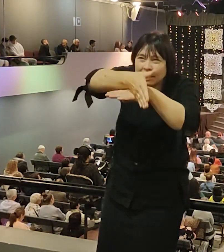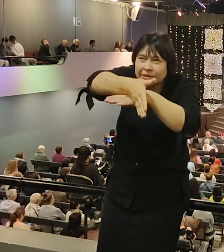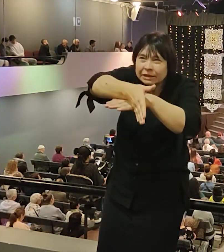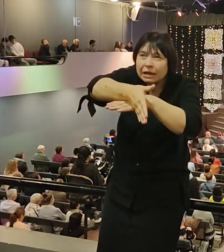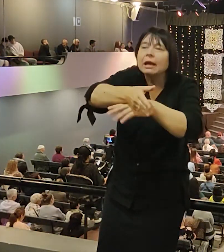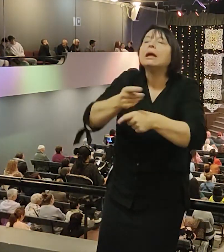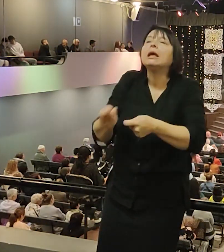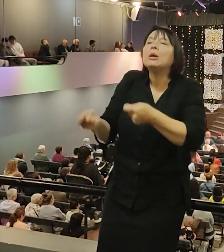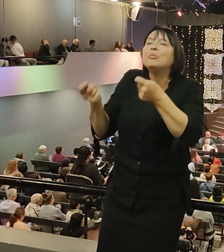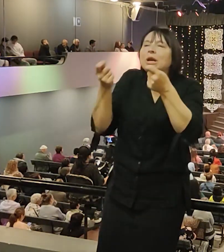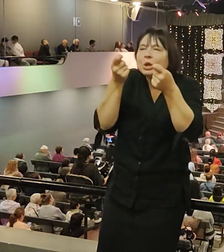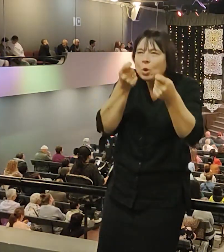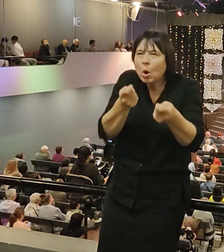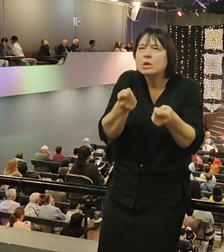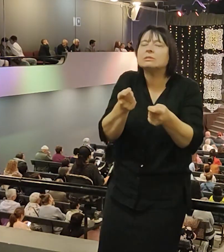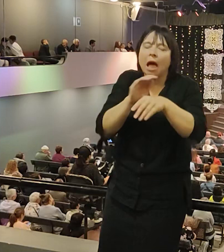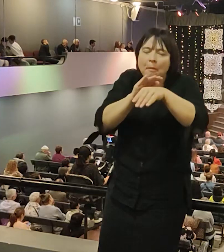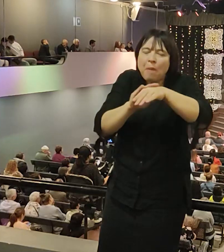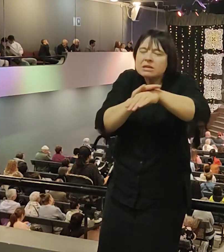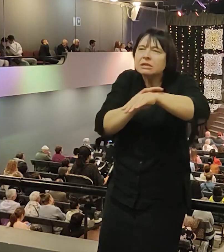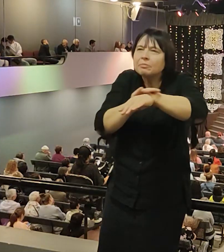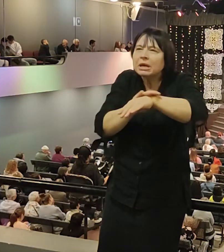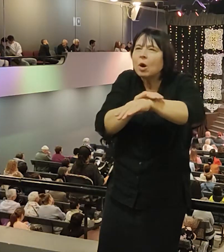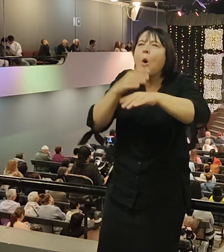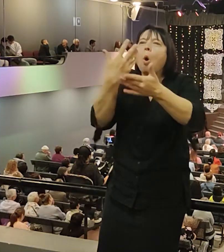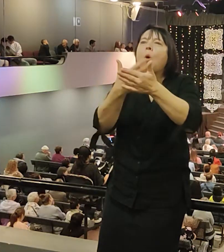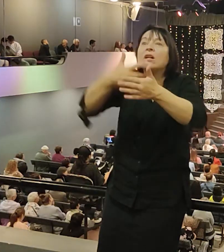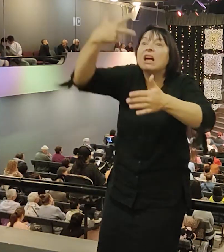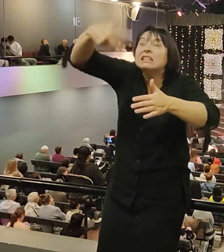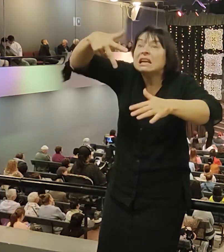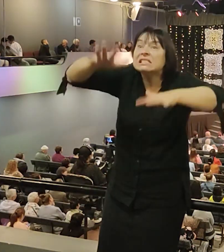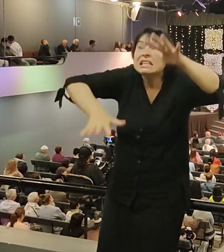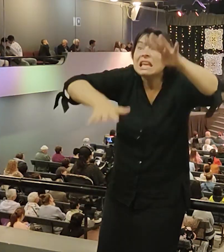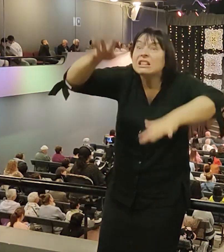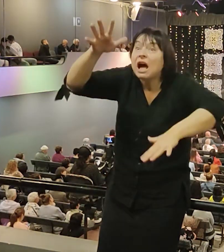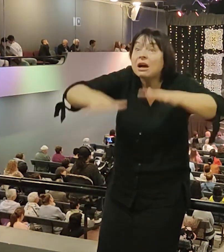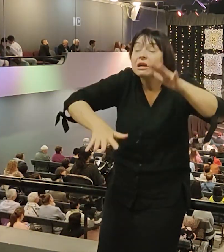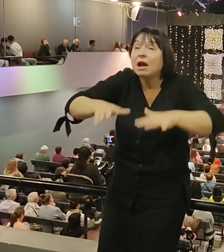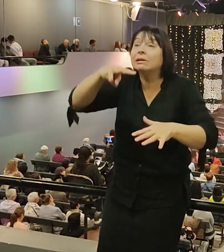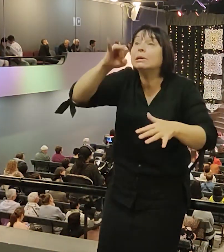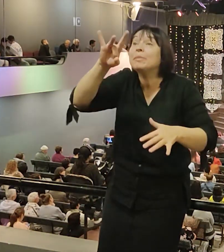бальзамирования. Слушайте внимательно. Для бальзамирования около 30 килограммов мира и алоя.